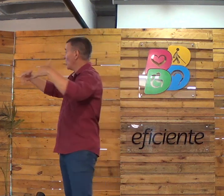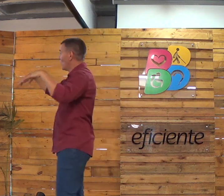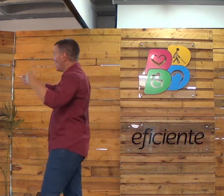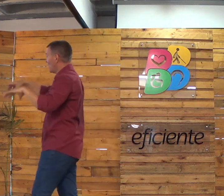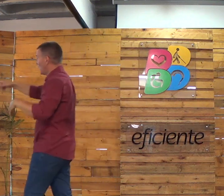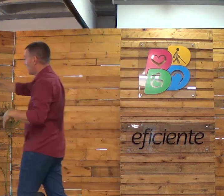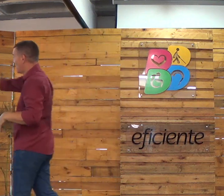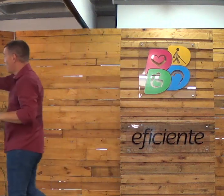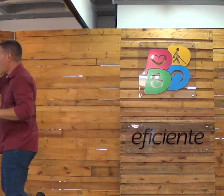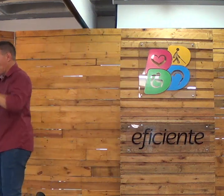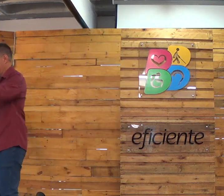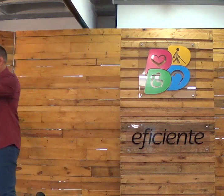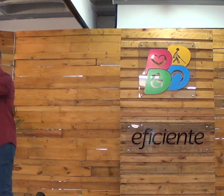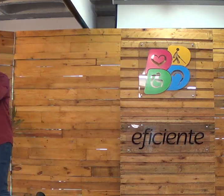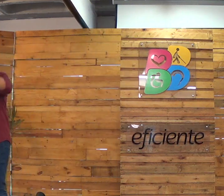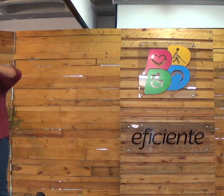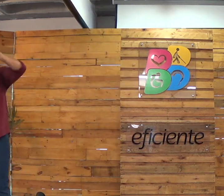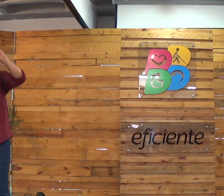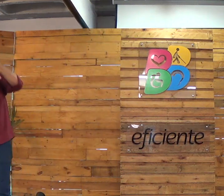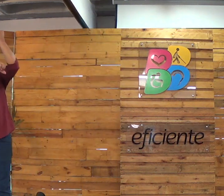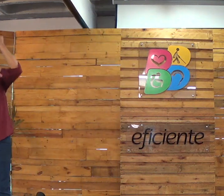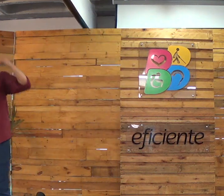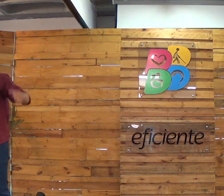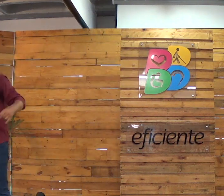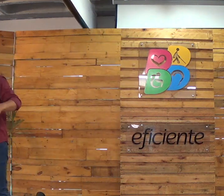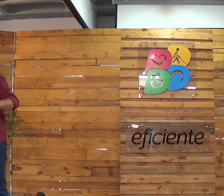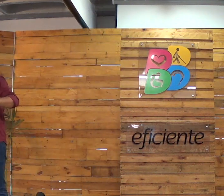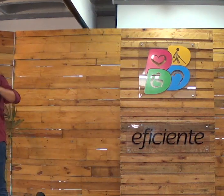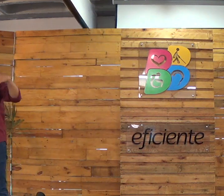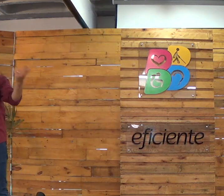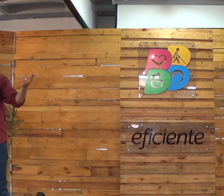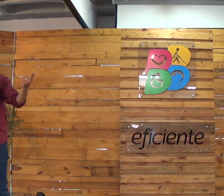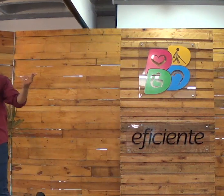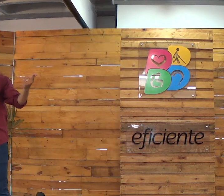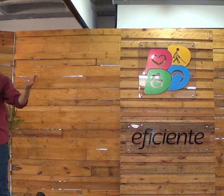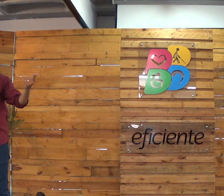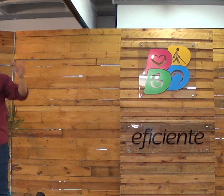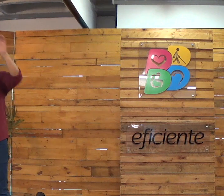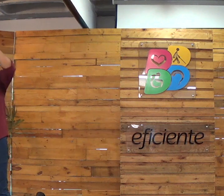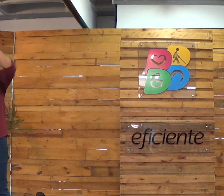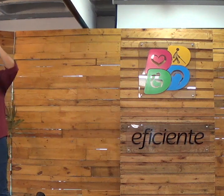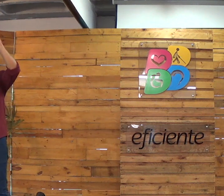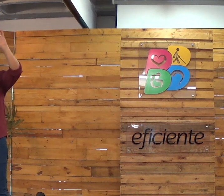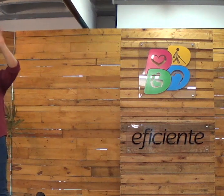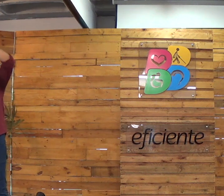Legal? Olha aqui a naturalidade. Em Jerusalém, que fica onde? No céu.